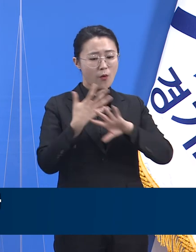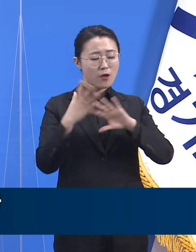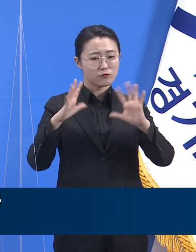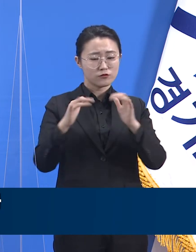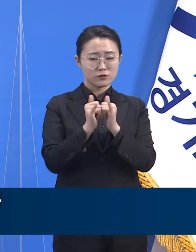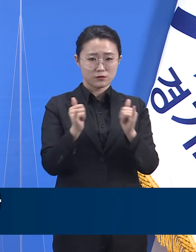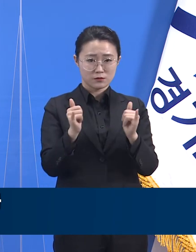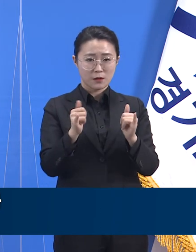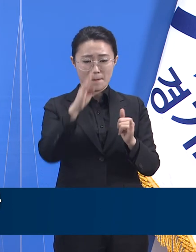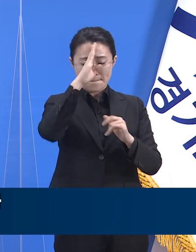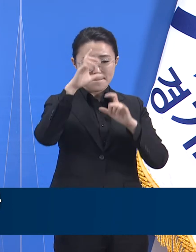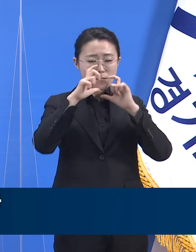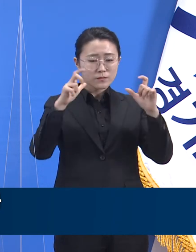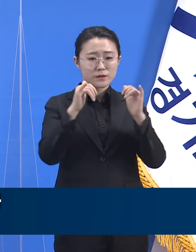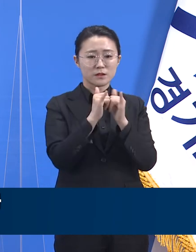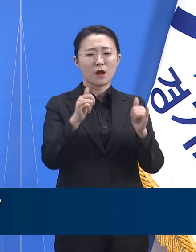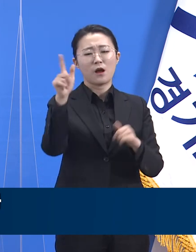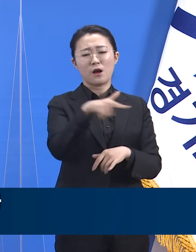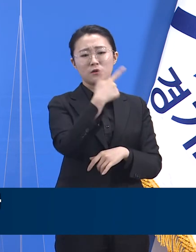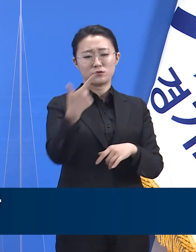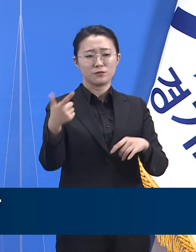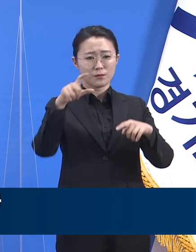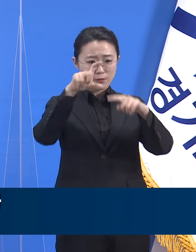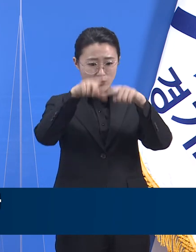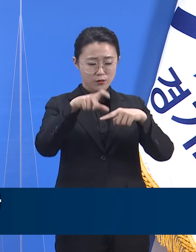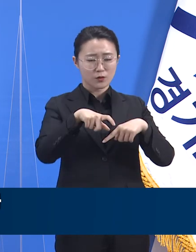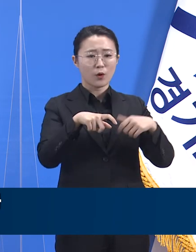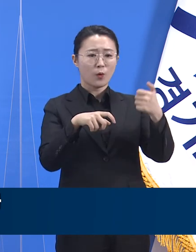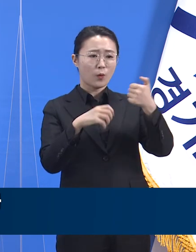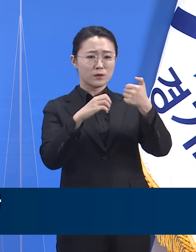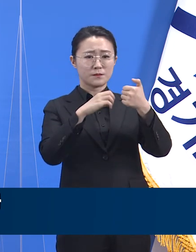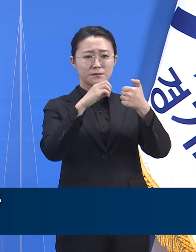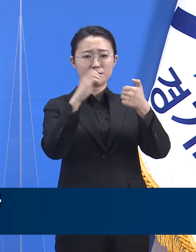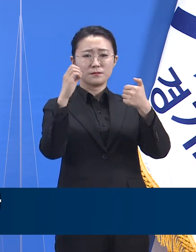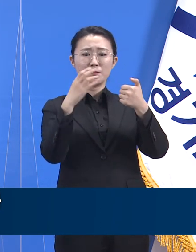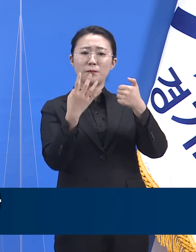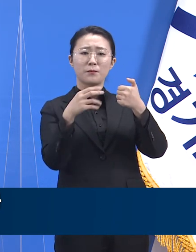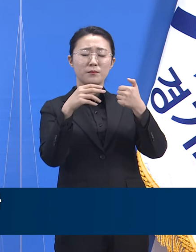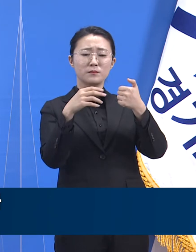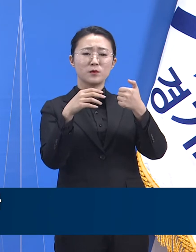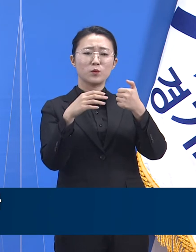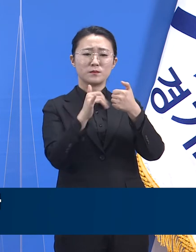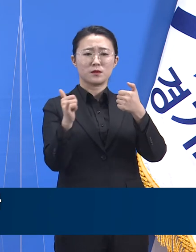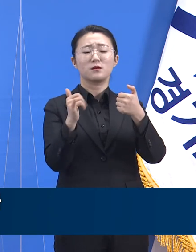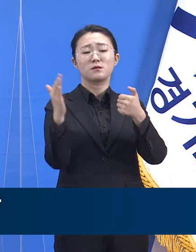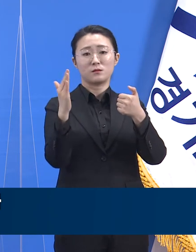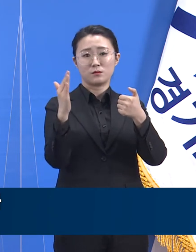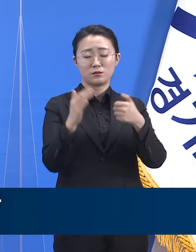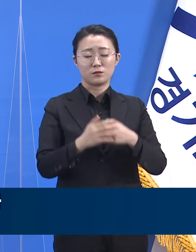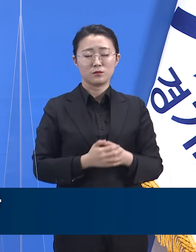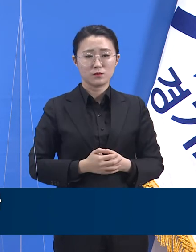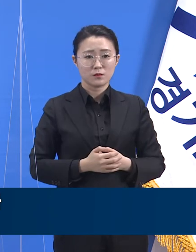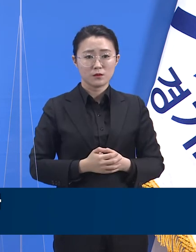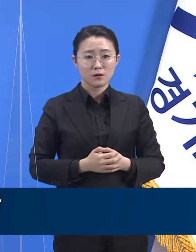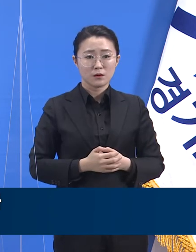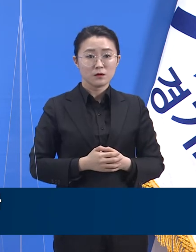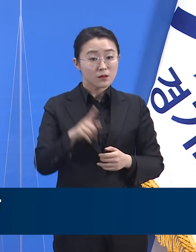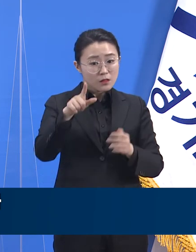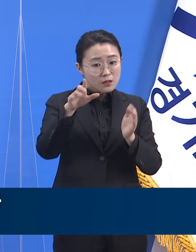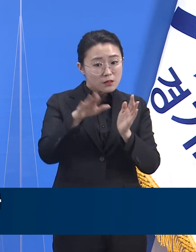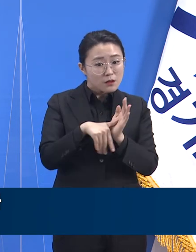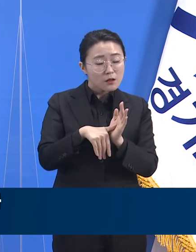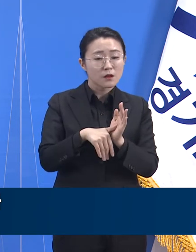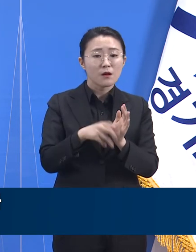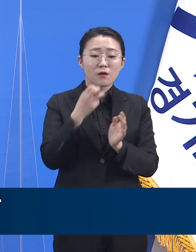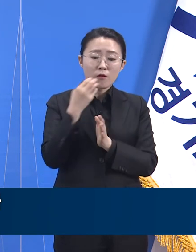외국인 확진자 수는 약 50.5명입니다. 같은 기간 경기도의 국내 감염